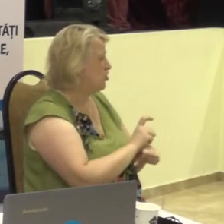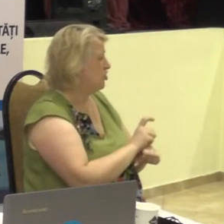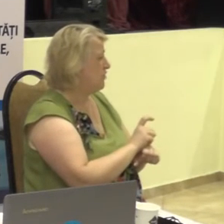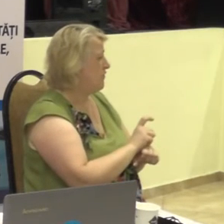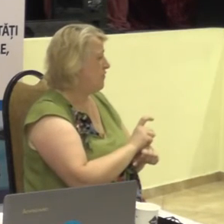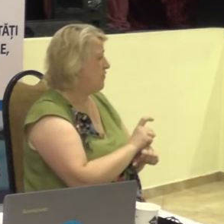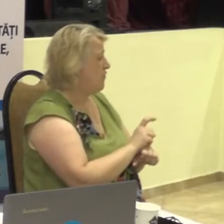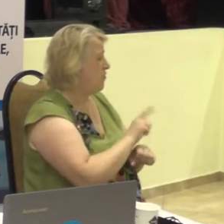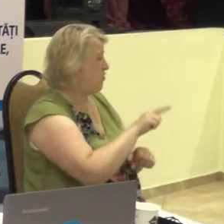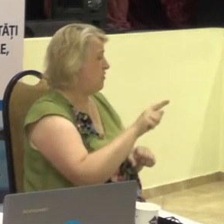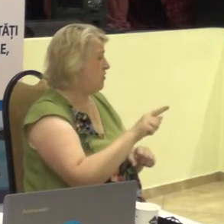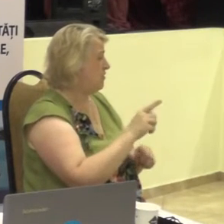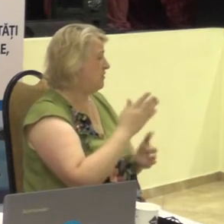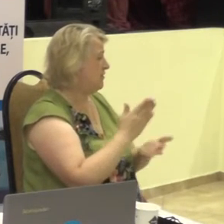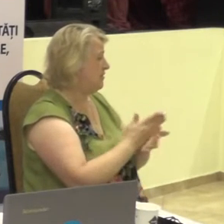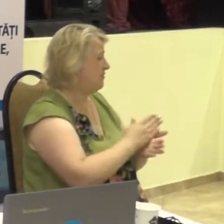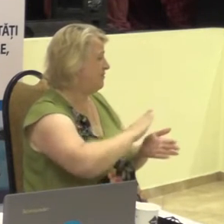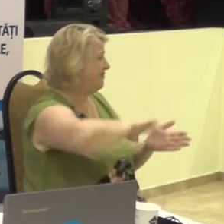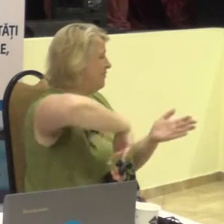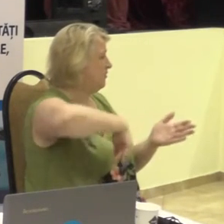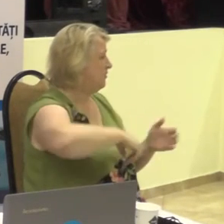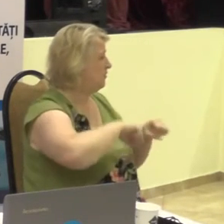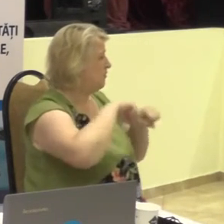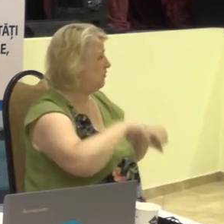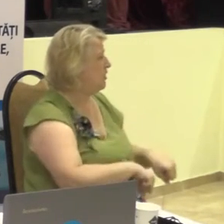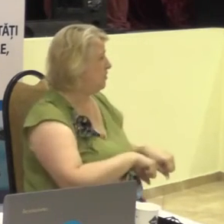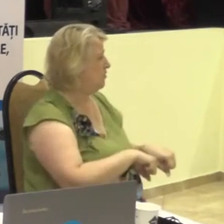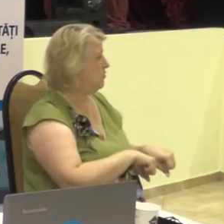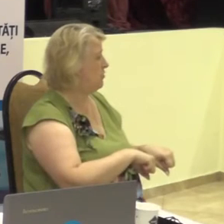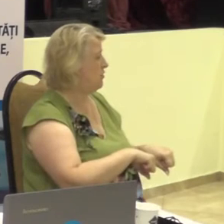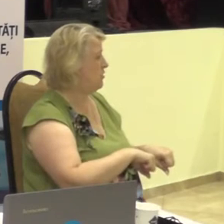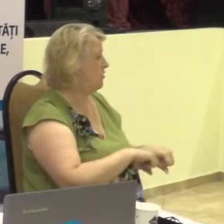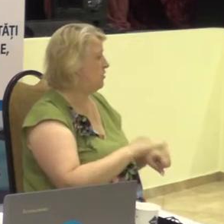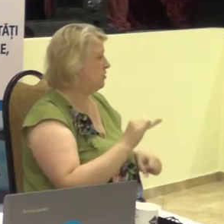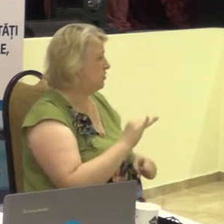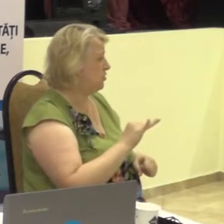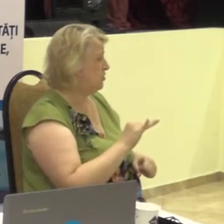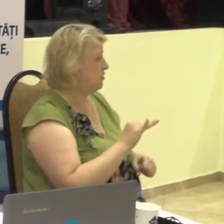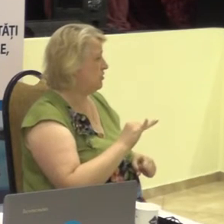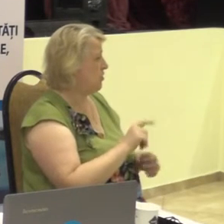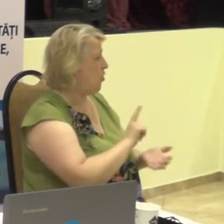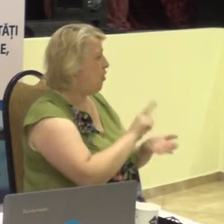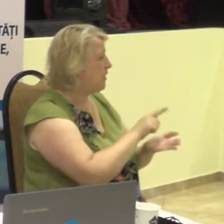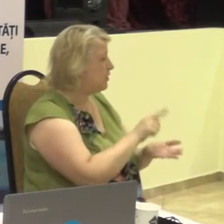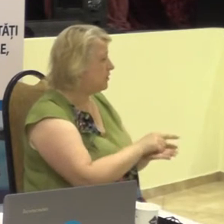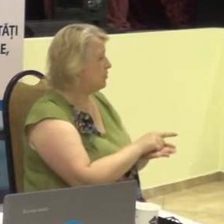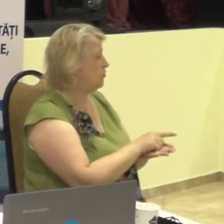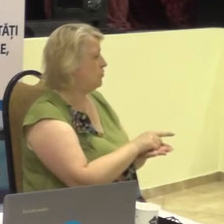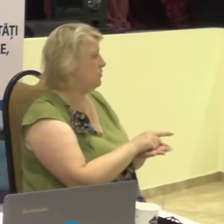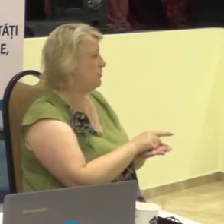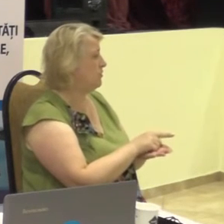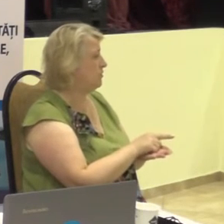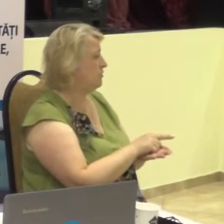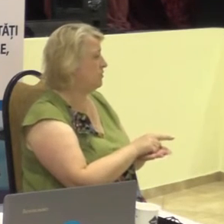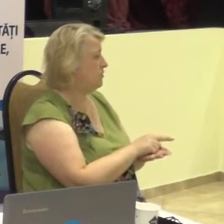exclusie drepturile și obligății unii de